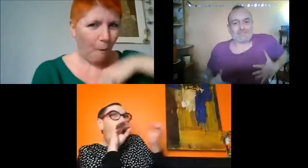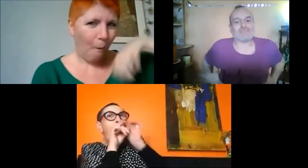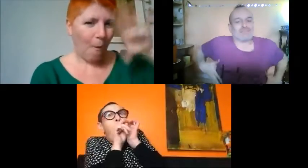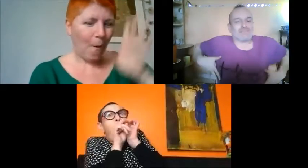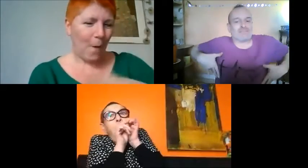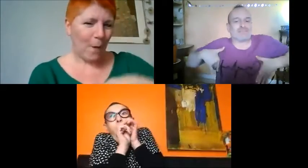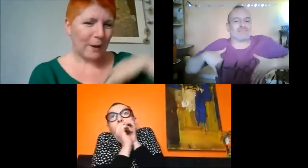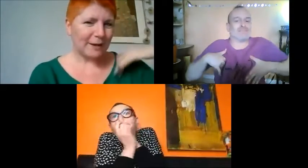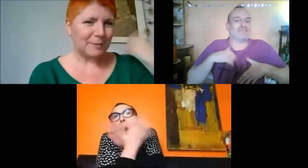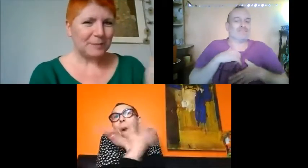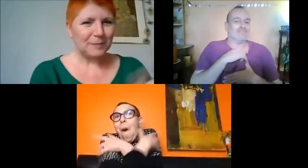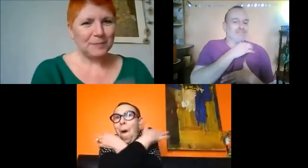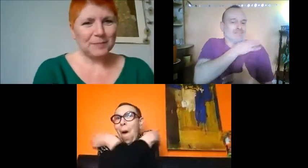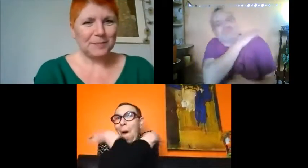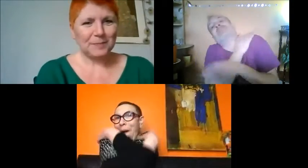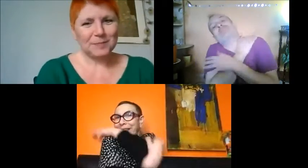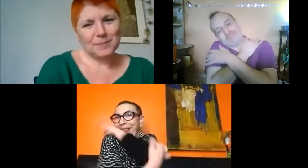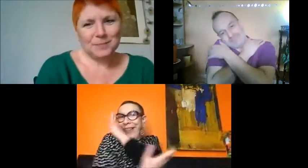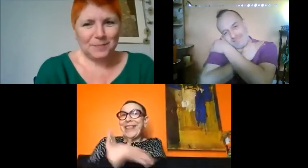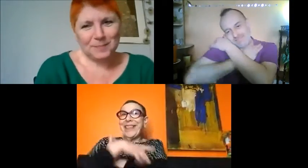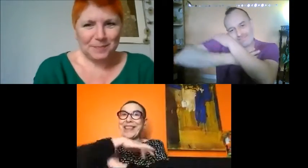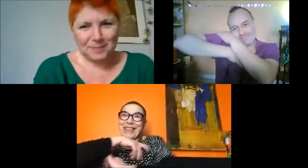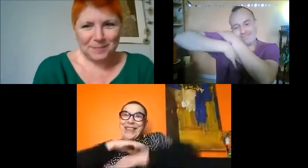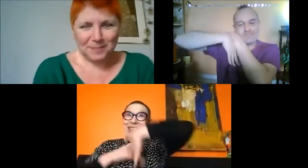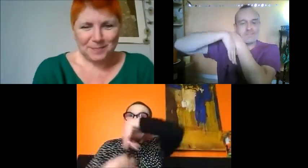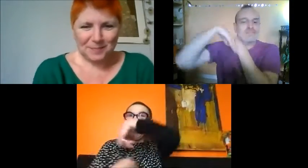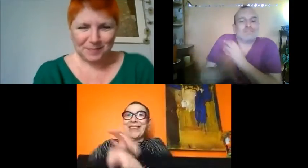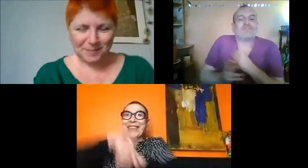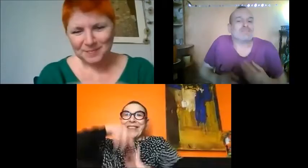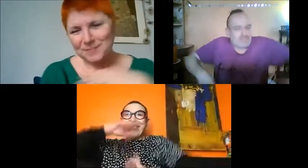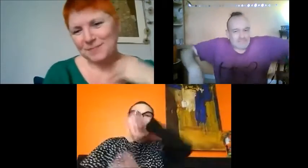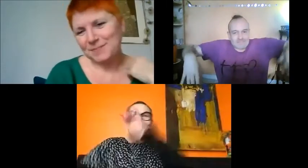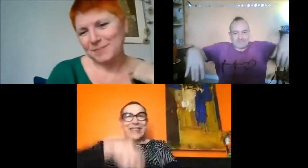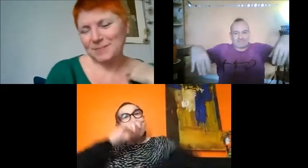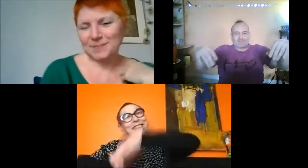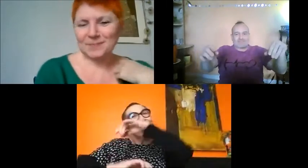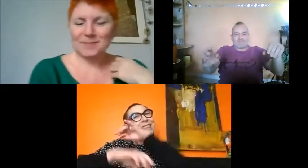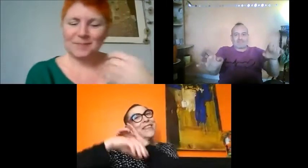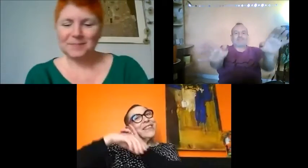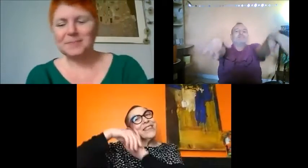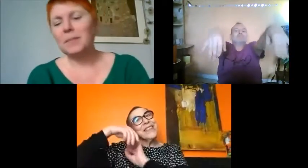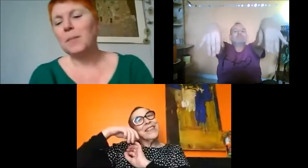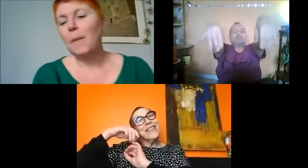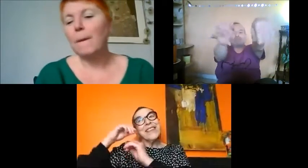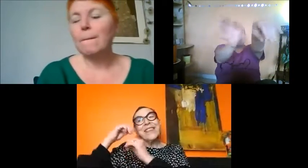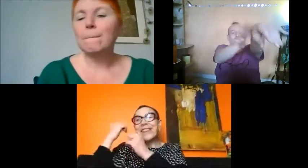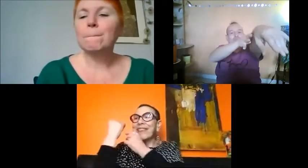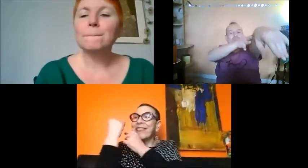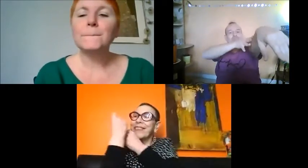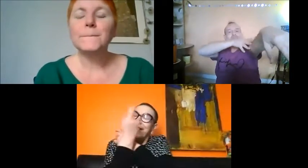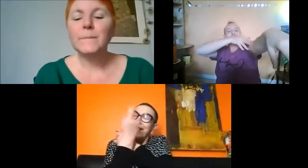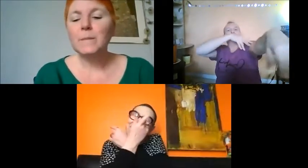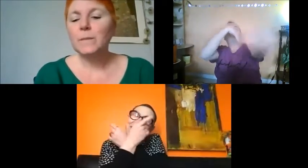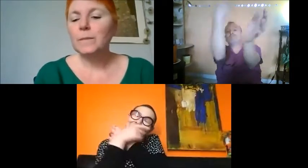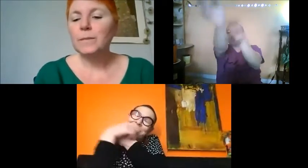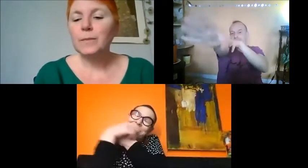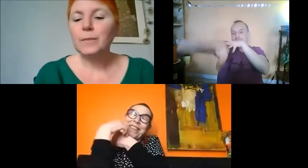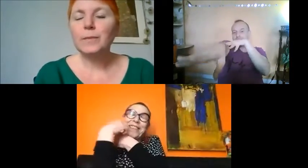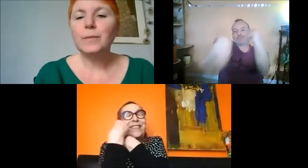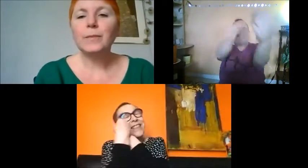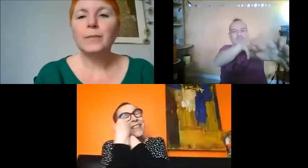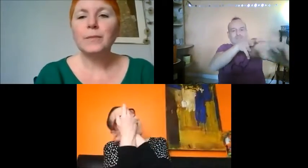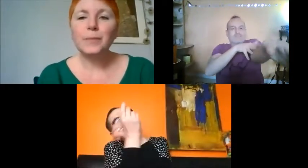Je me fais briquer le casse-noisette, je me fais m'amorer le bibelot, je me fais